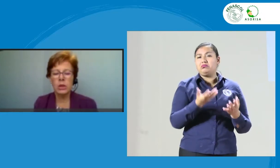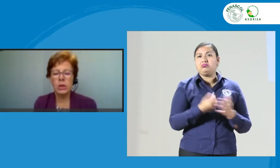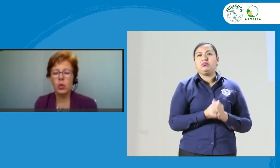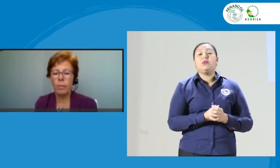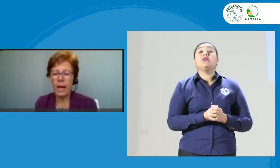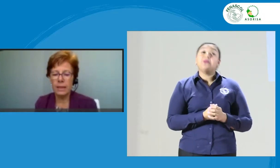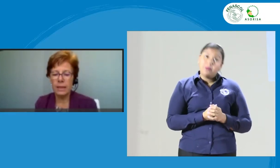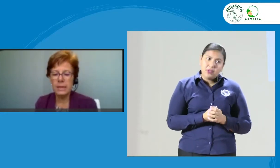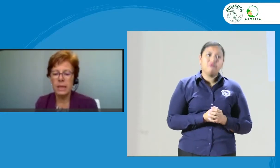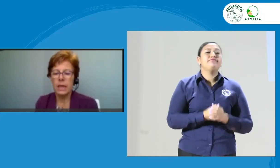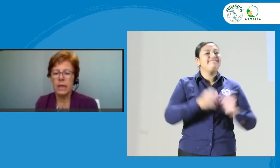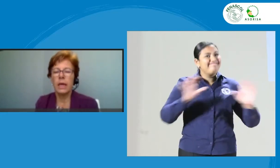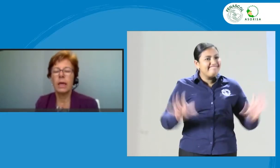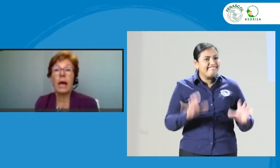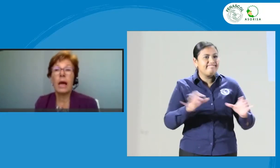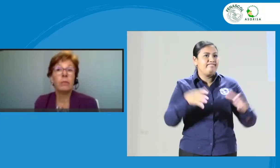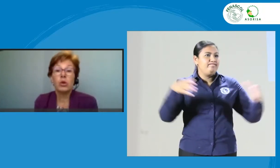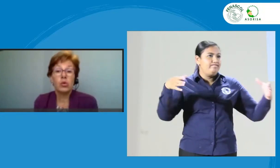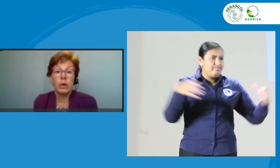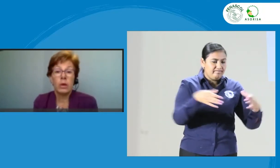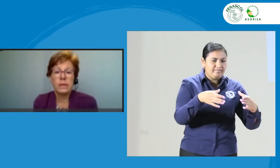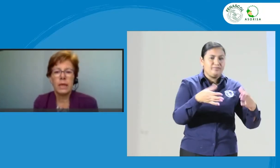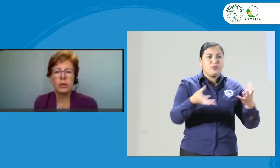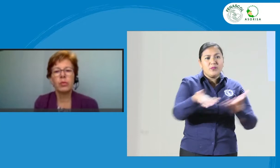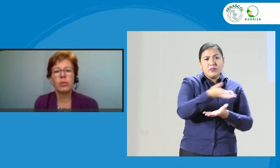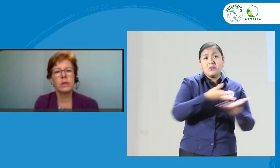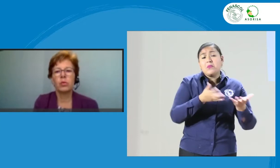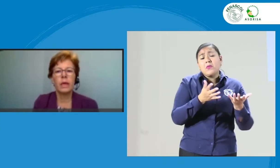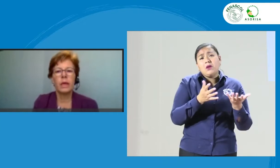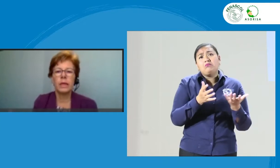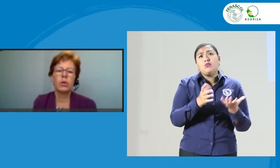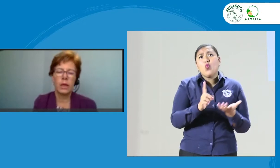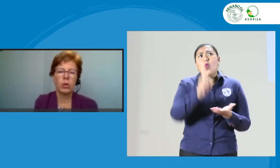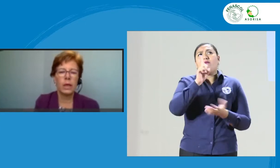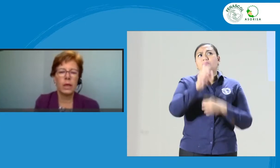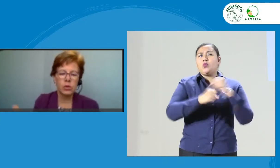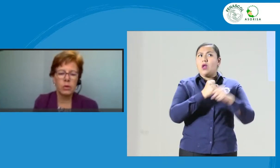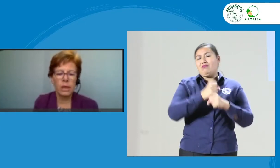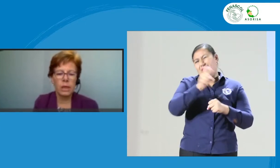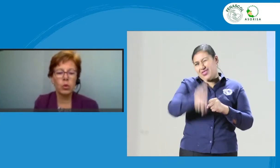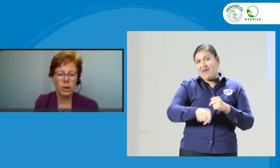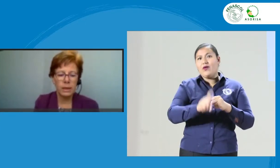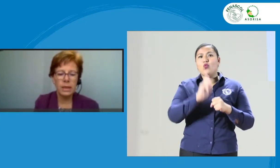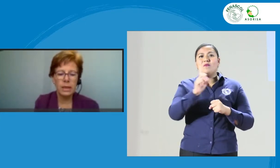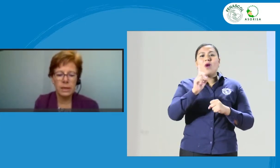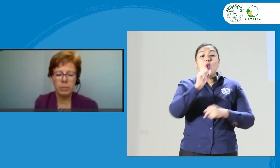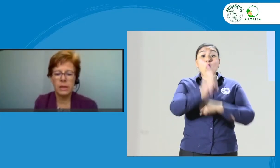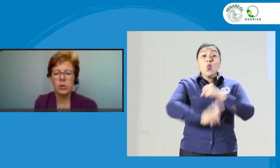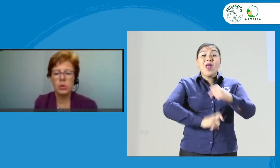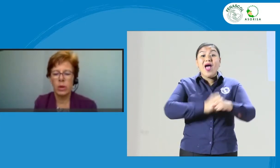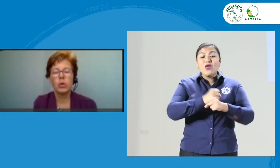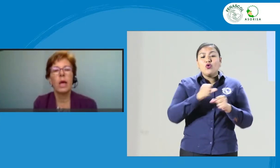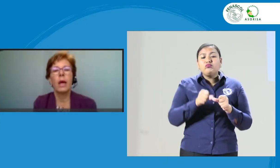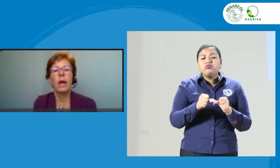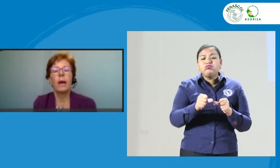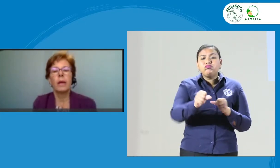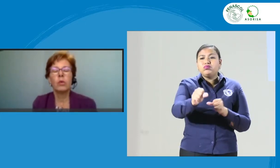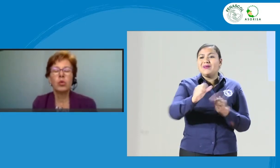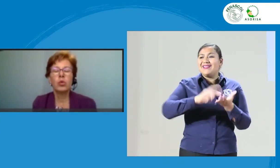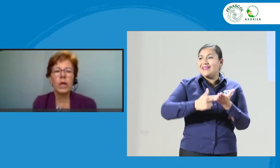grupales, al menos una vez al año, porque seguramente a lo largo del año se van a contratar intérpretes nuevos, buscando